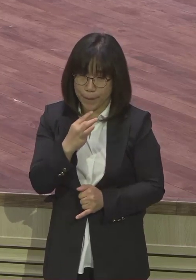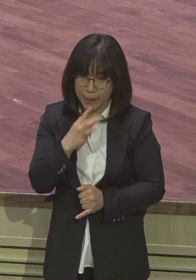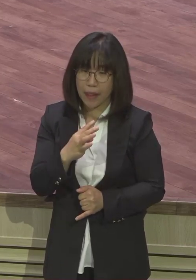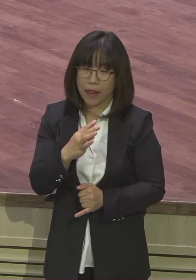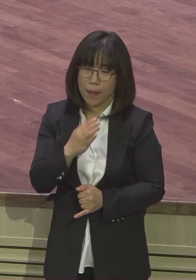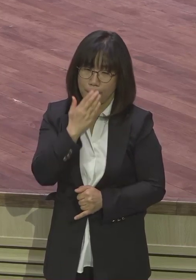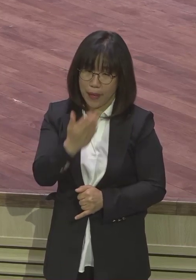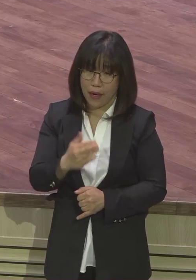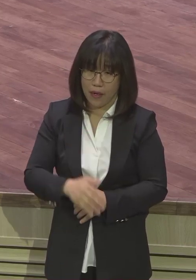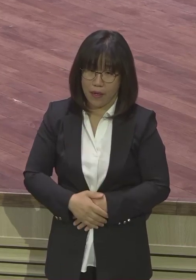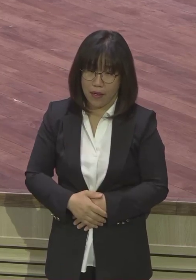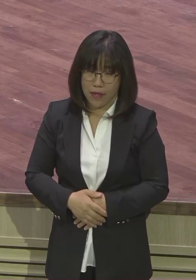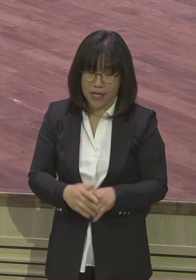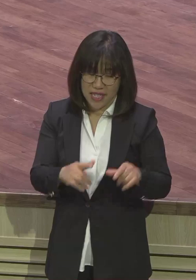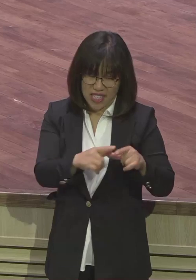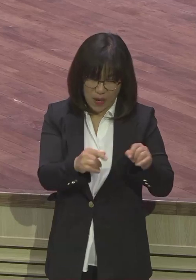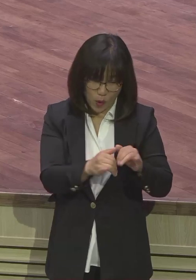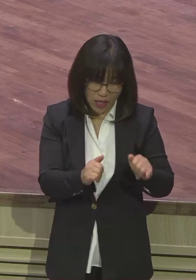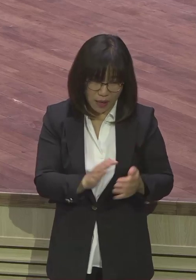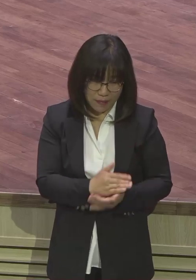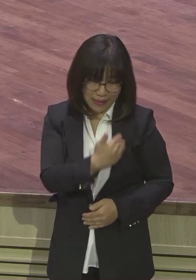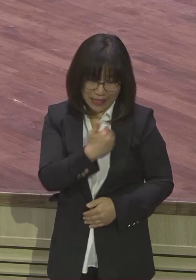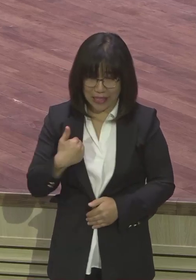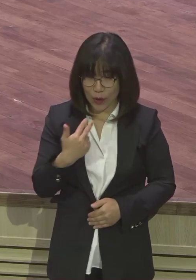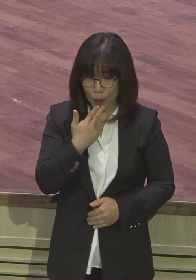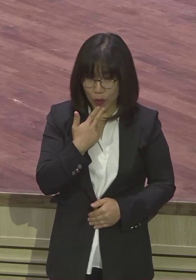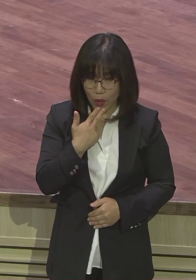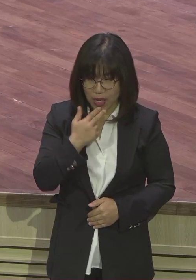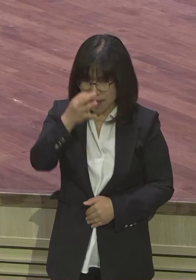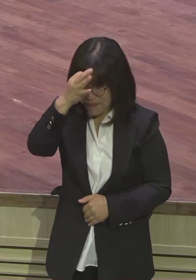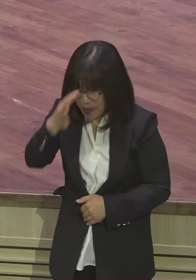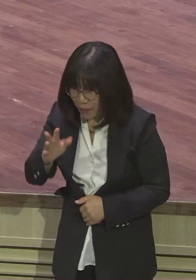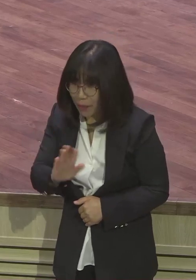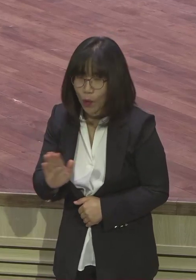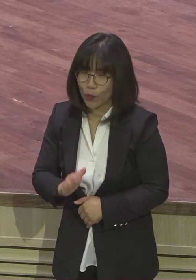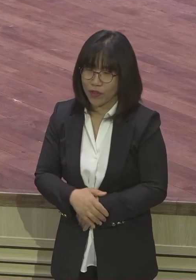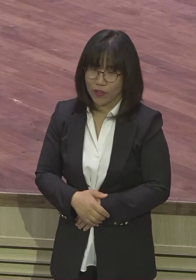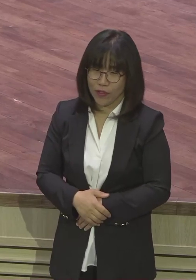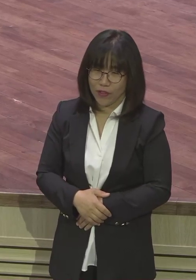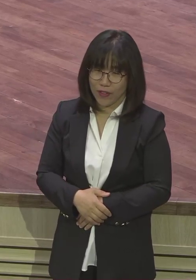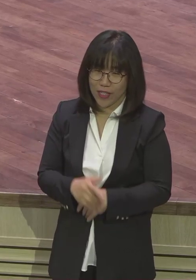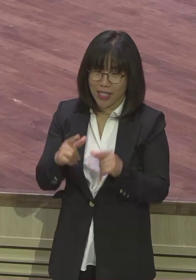일본 놈처럼 말 절대 안 해 안 했대 안 했대 절대 안 했대